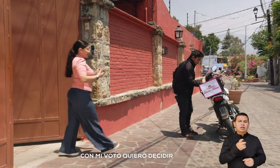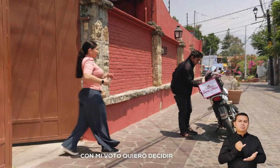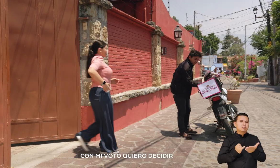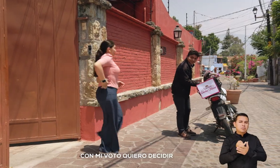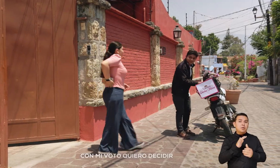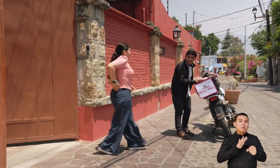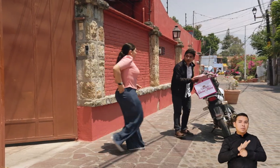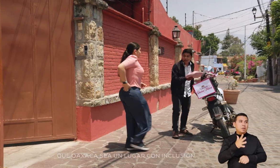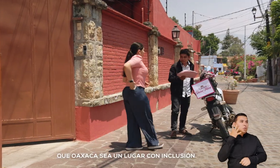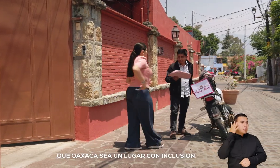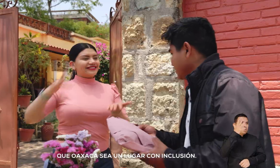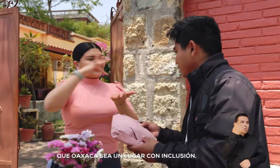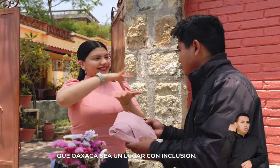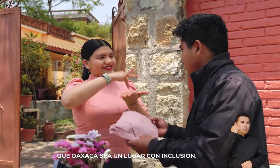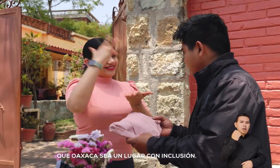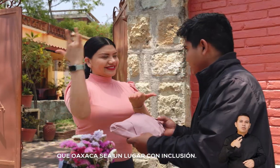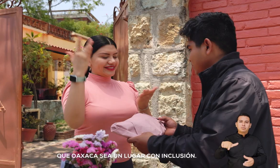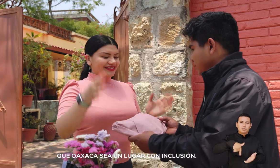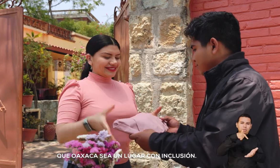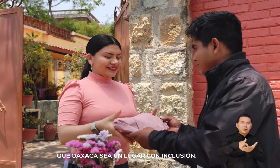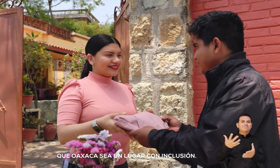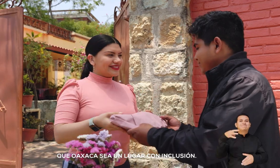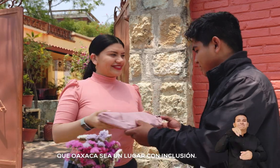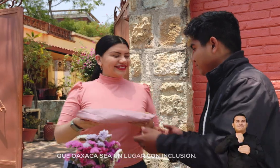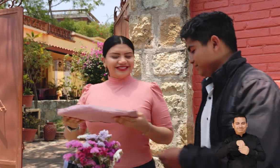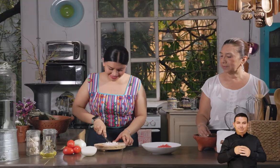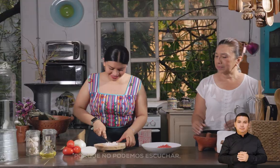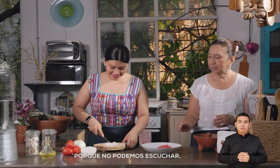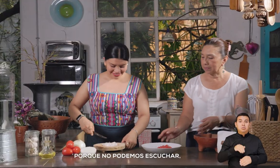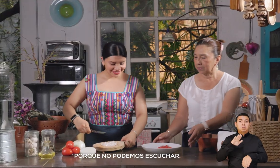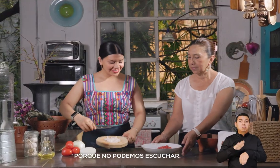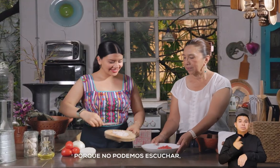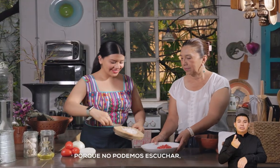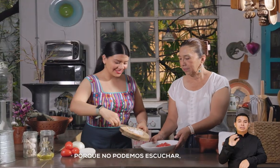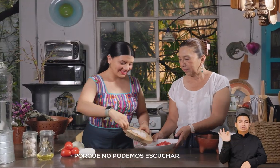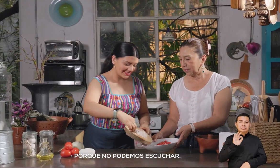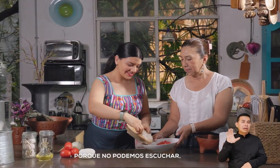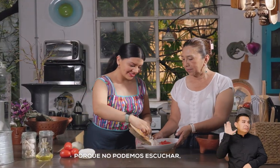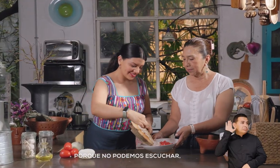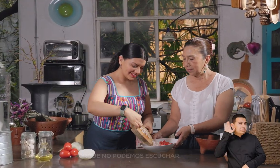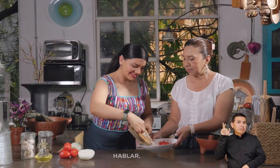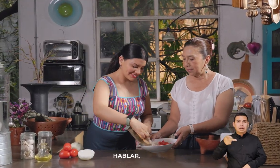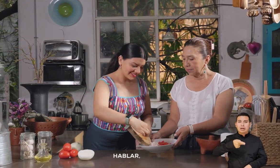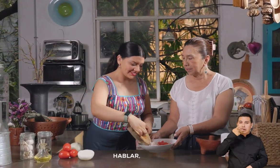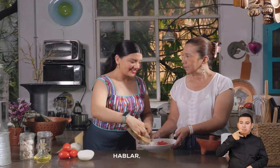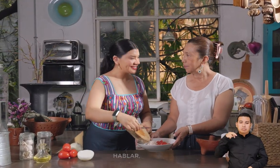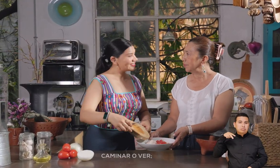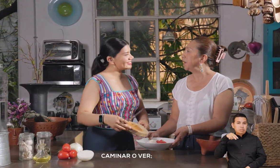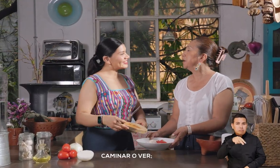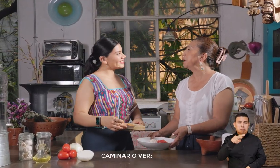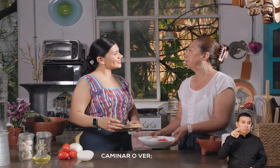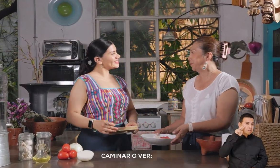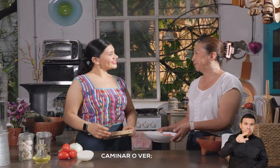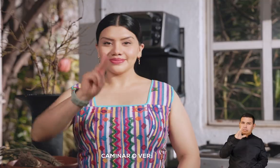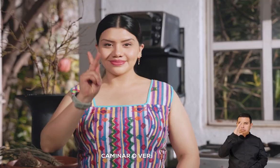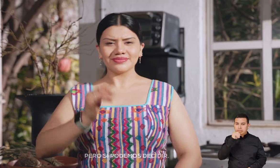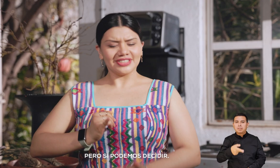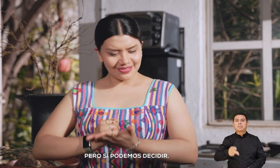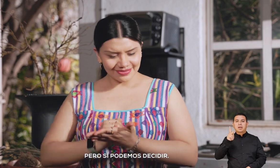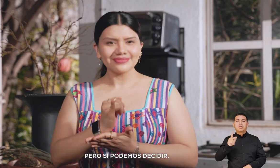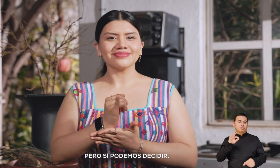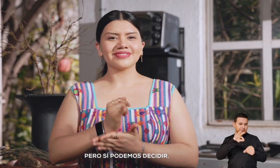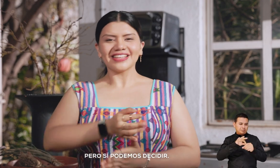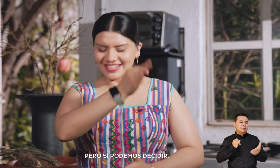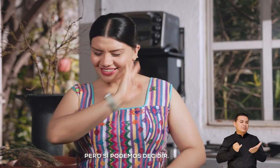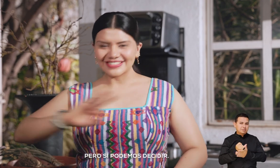voto quiero decidir que Oaxaca sea un lugar con inclusión. Porque no podemos escuchar, hablar, caminar o ver,